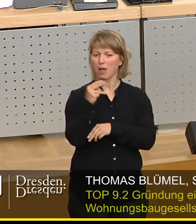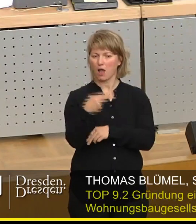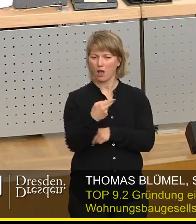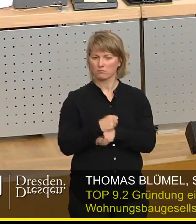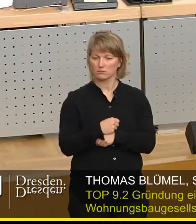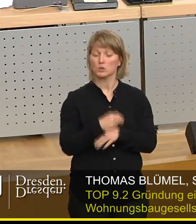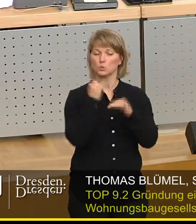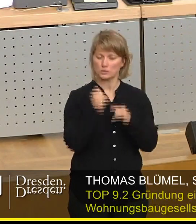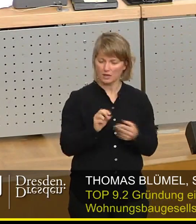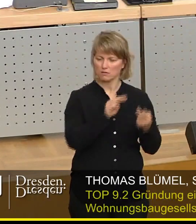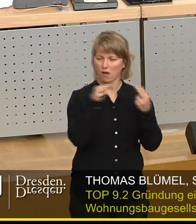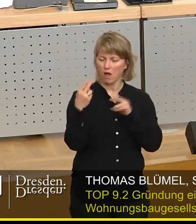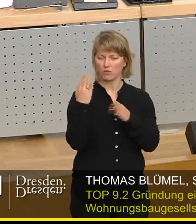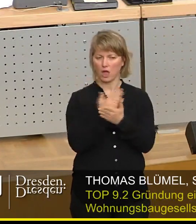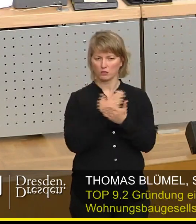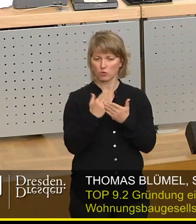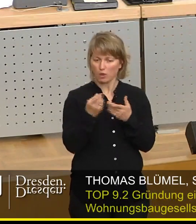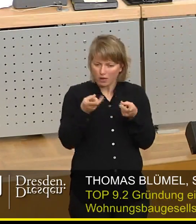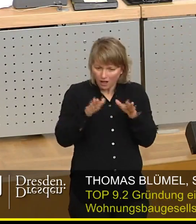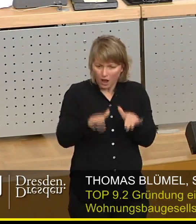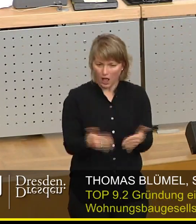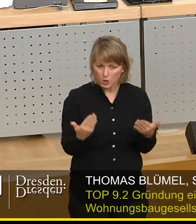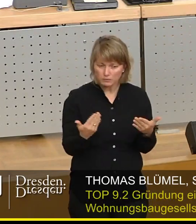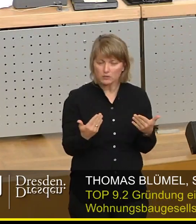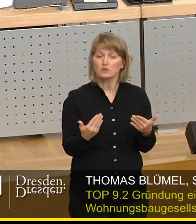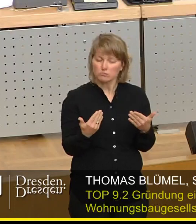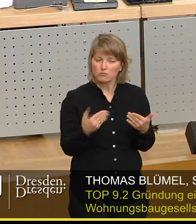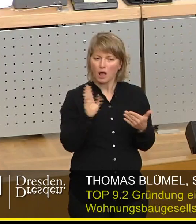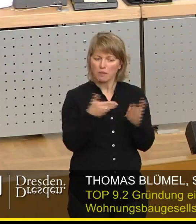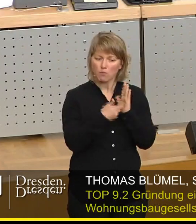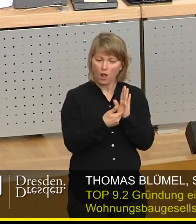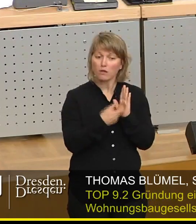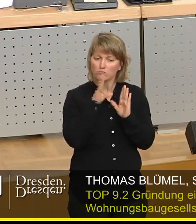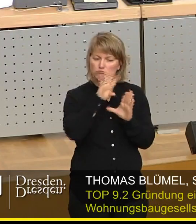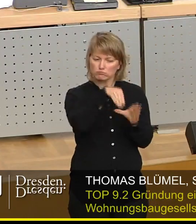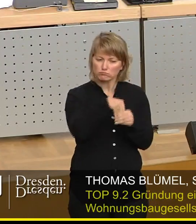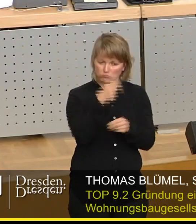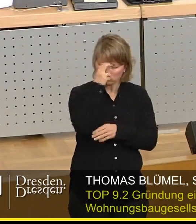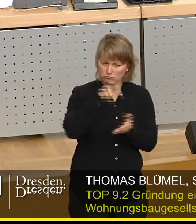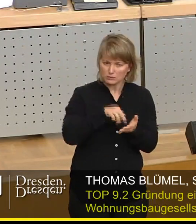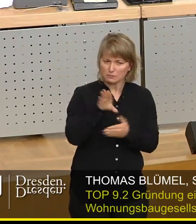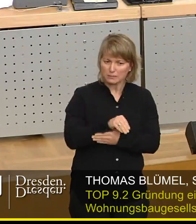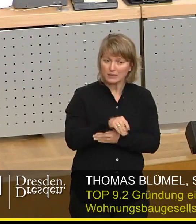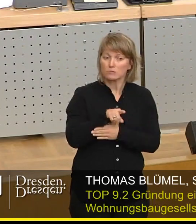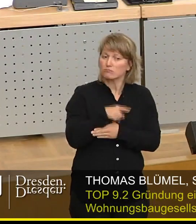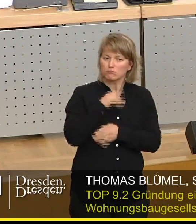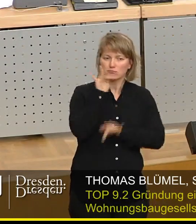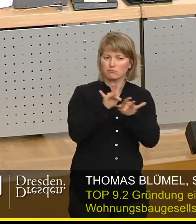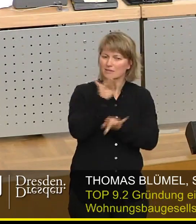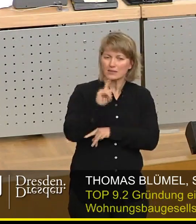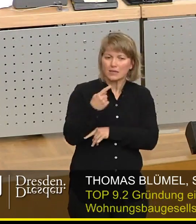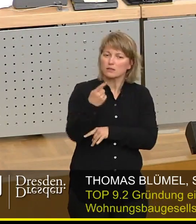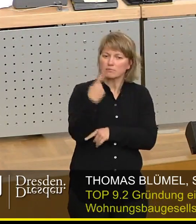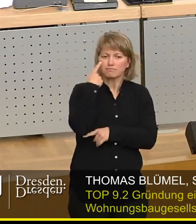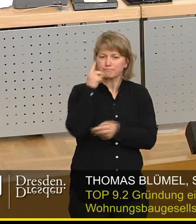legitim zu einer anderen Entscheidung gekommen sind, nämlich die Vorlage mitzutragen. Das kritisieren wir nicht. Das ist ihre Abwägung, das ist legitim